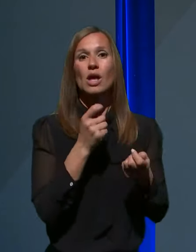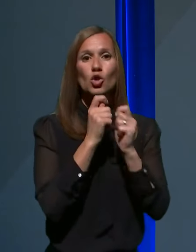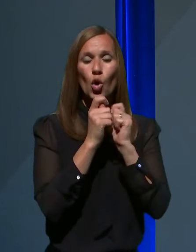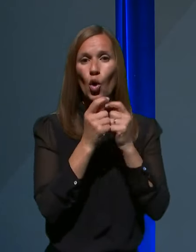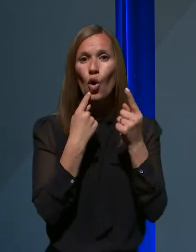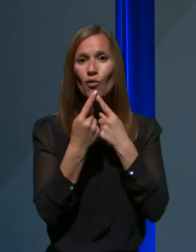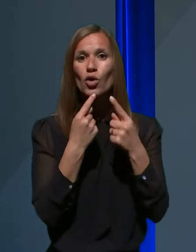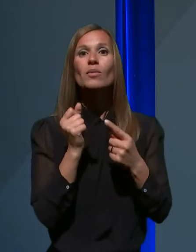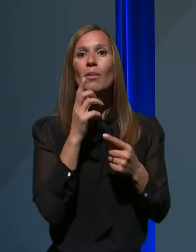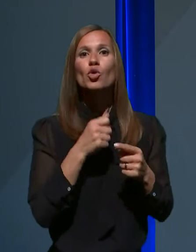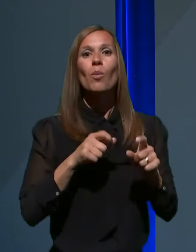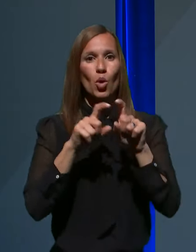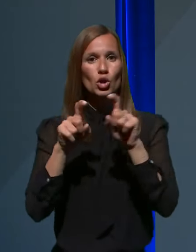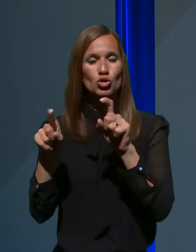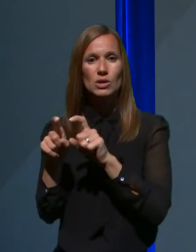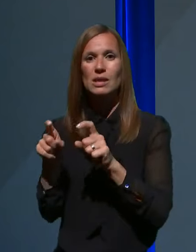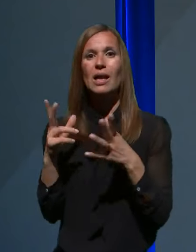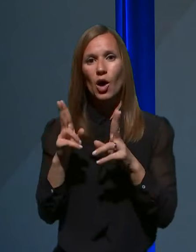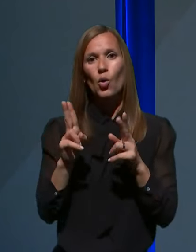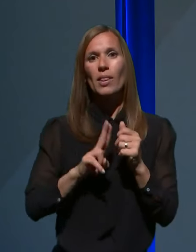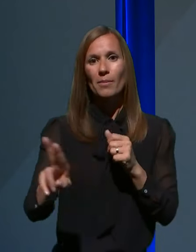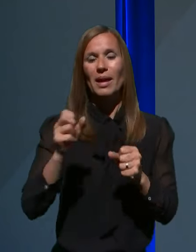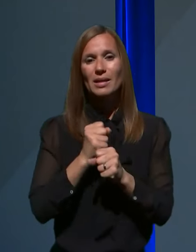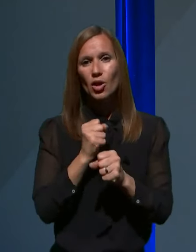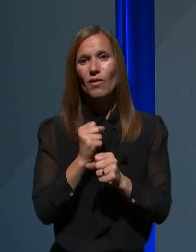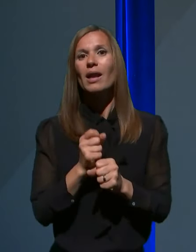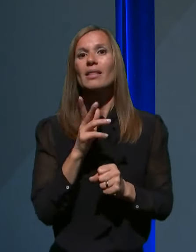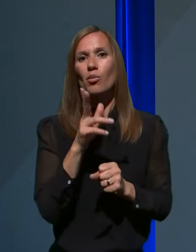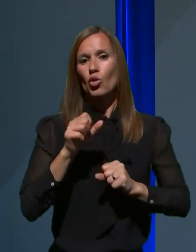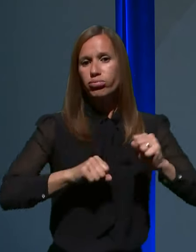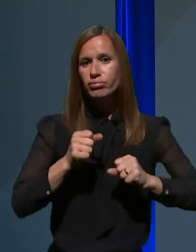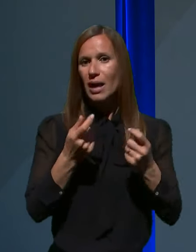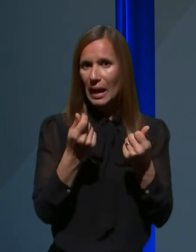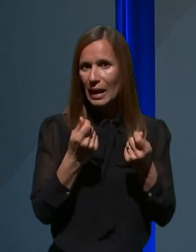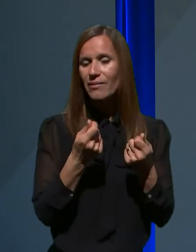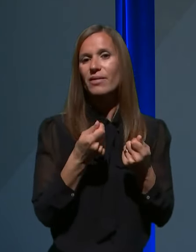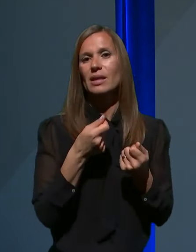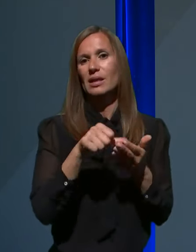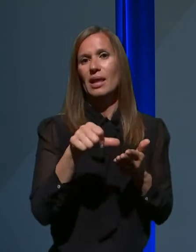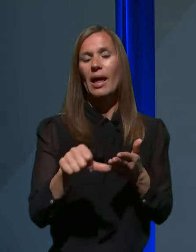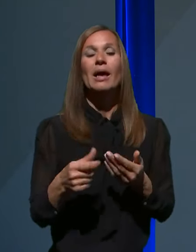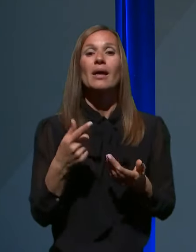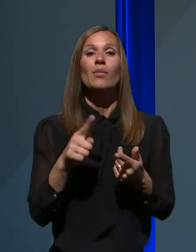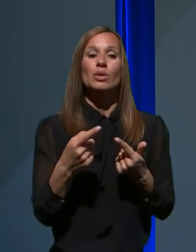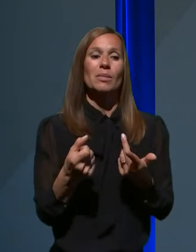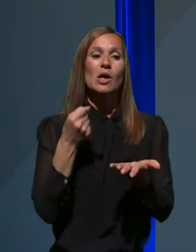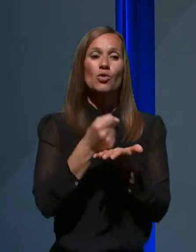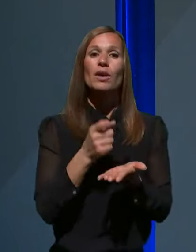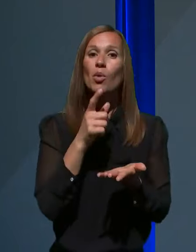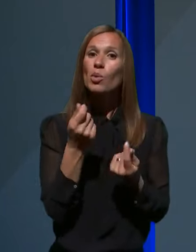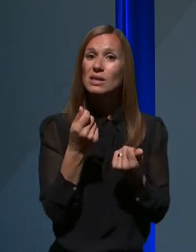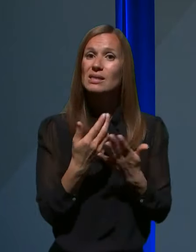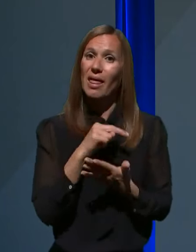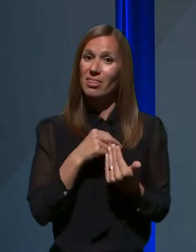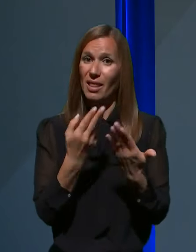bovnišnice naprej lahko delovale in da bodo likvidne. Zagotovila se bodo sredstva za nagrajevanje,